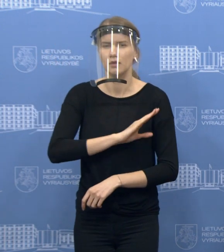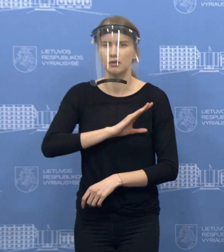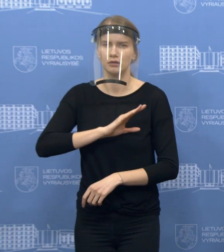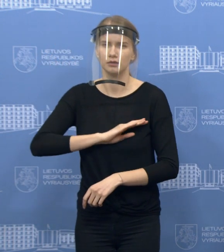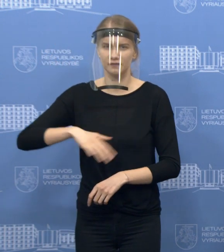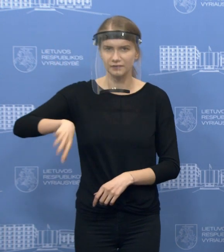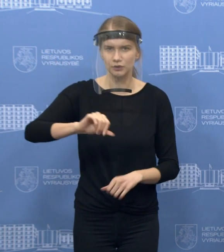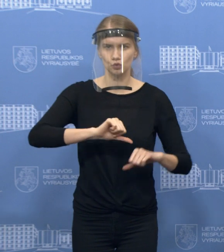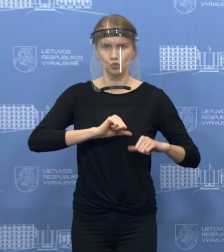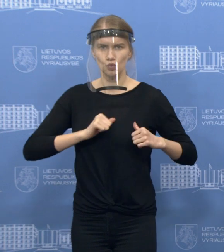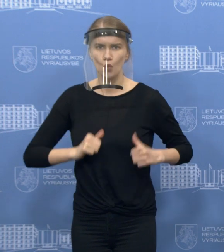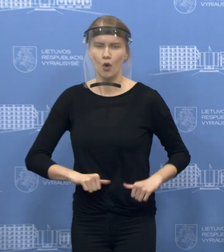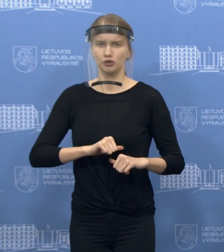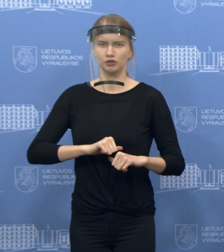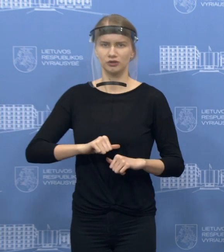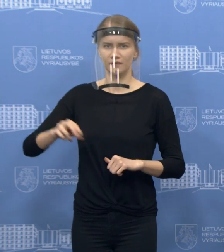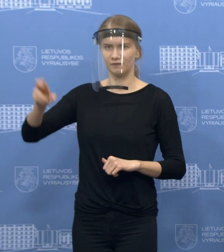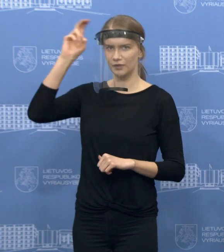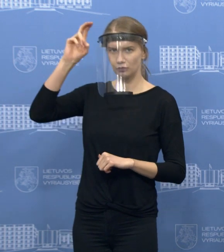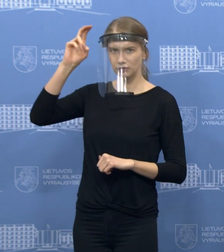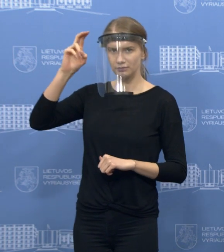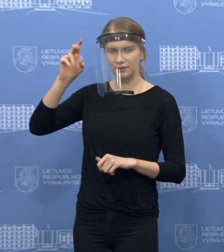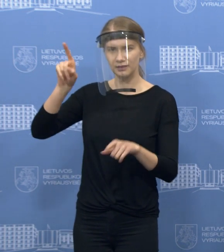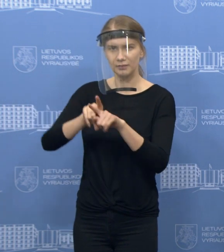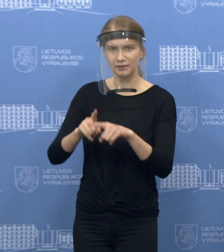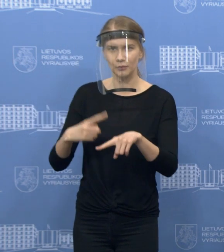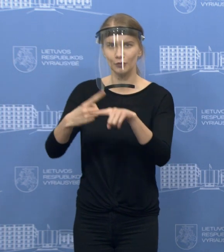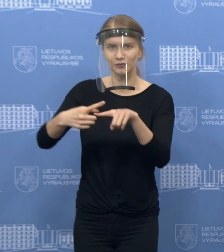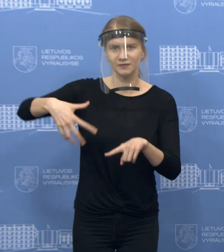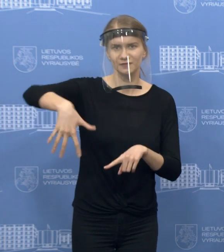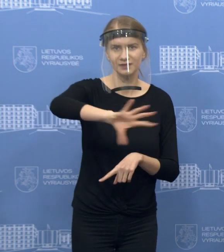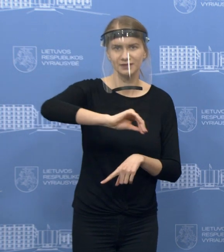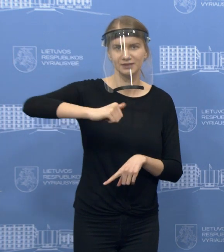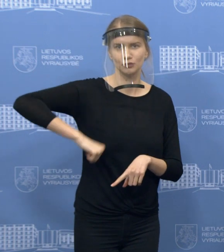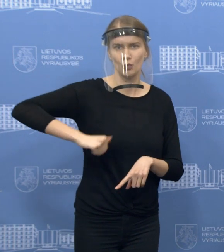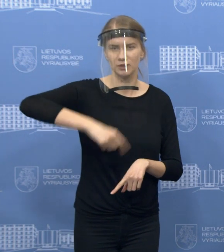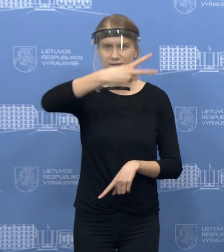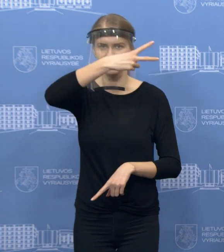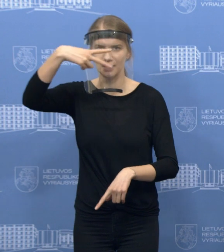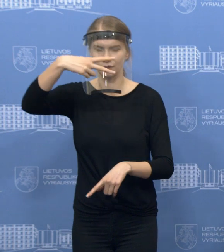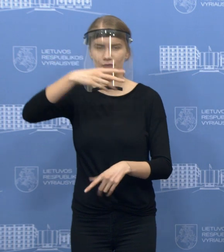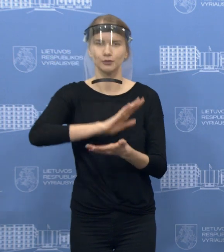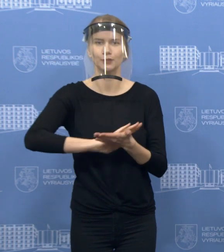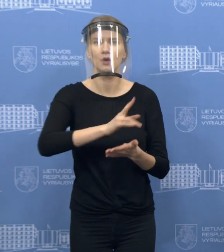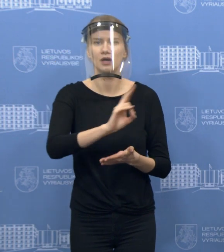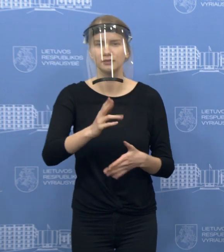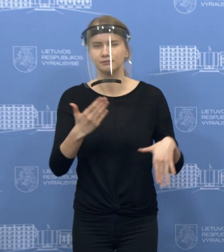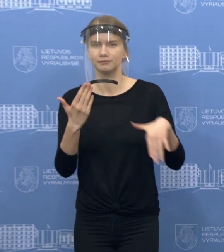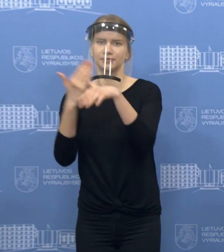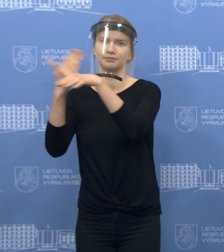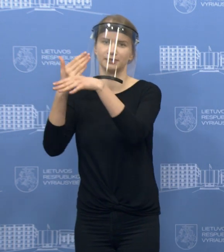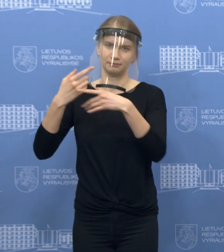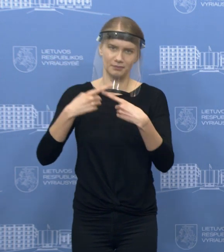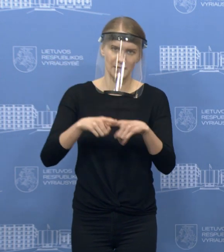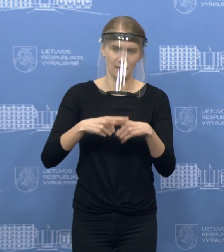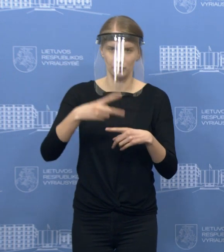visos širdies, aš tikiuosi, kad tai yra ne vyriausybė su Lietuvos žmonių indėlis, nuo visos Lietuvos žmonių mes teikiame tas priemonės, kurios